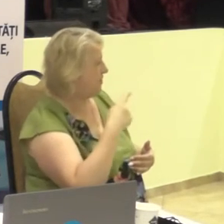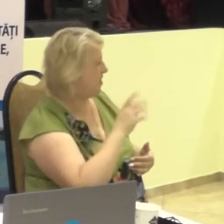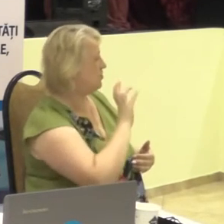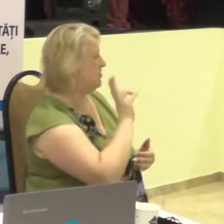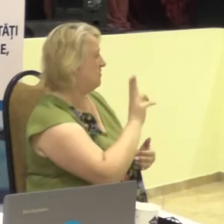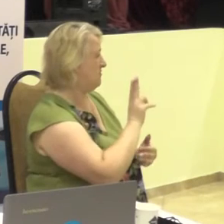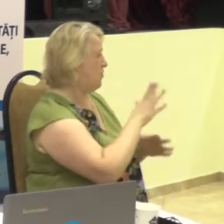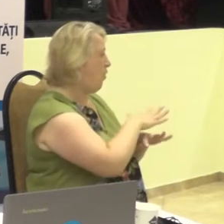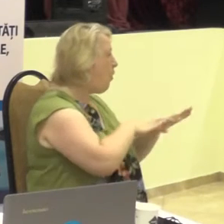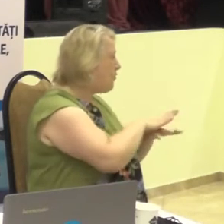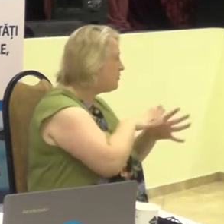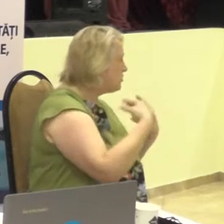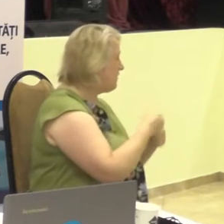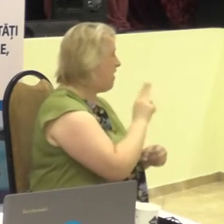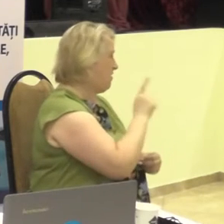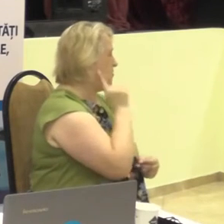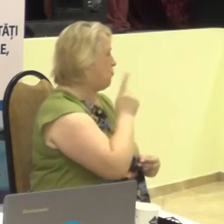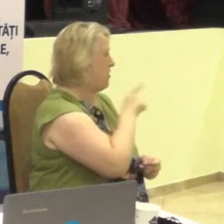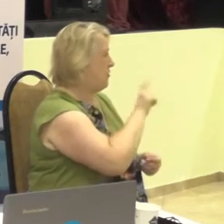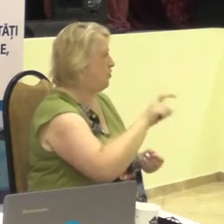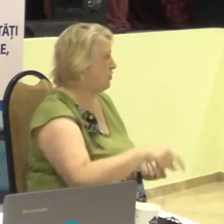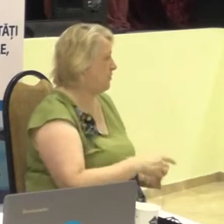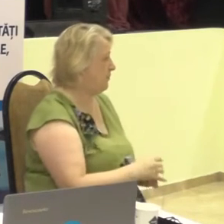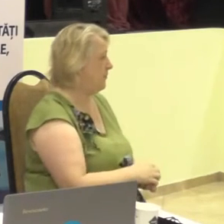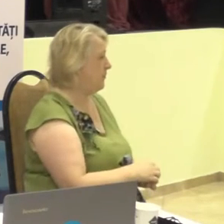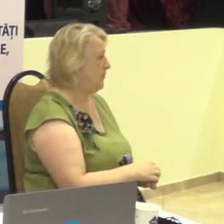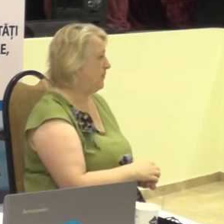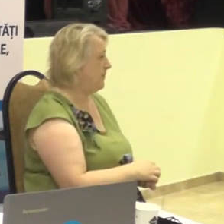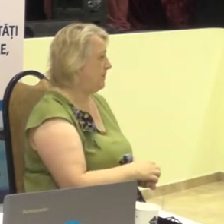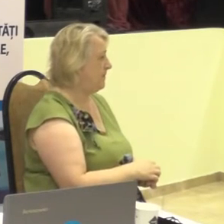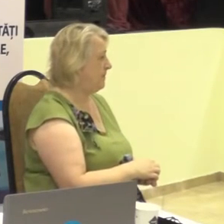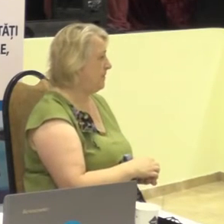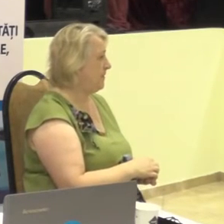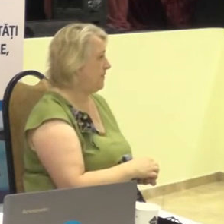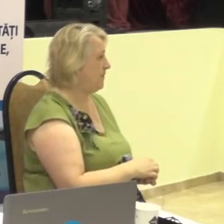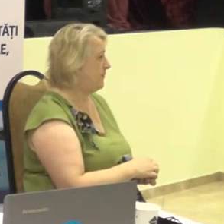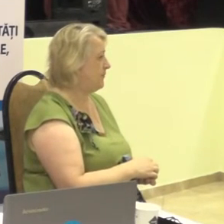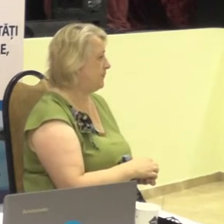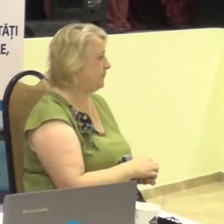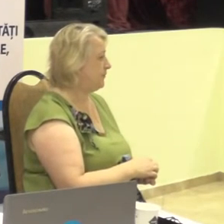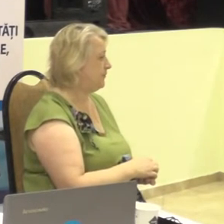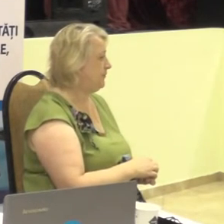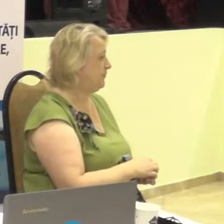societății față de aceștia, de această lume.